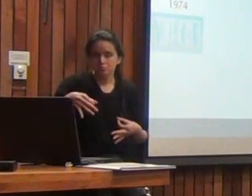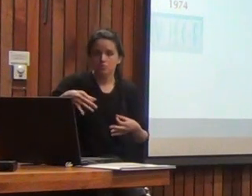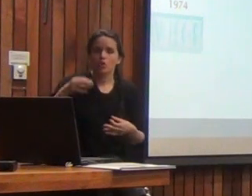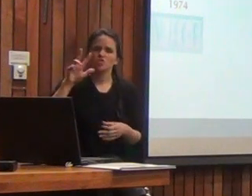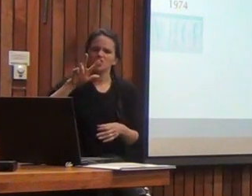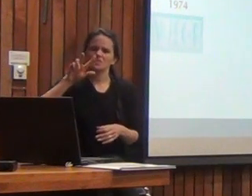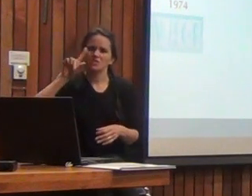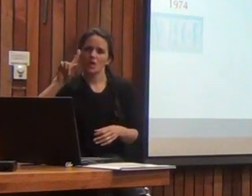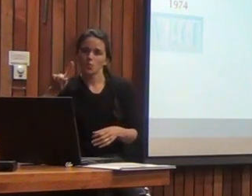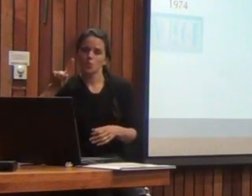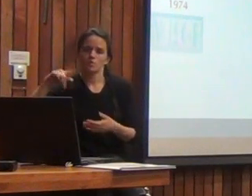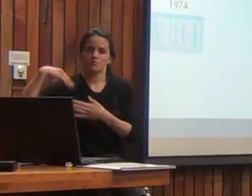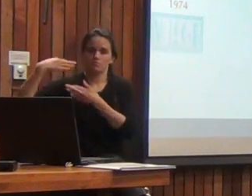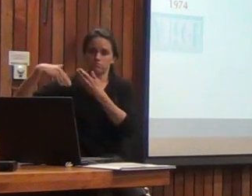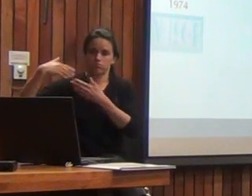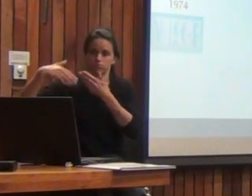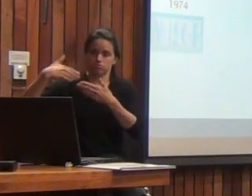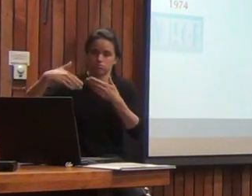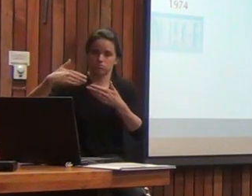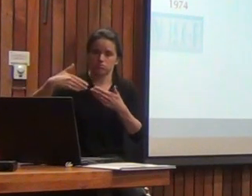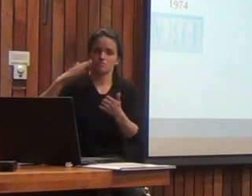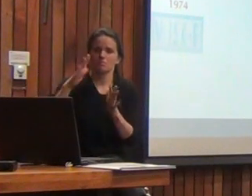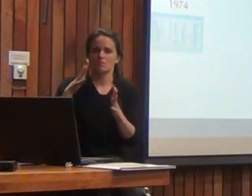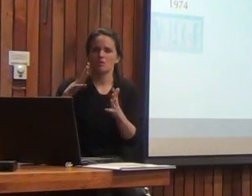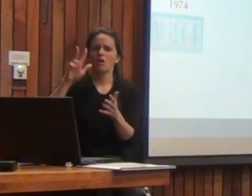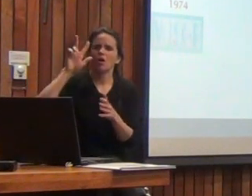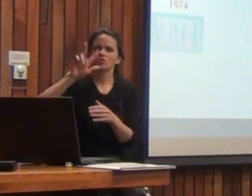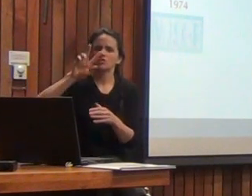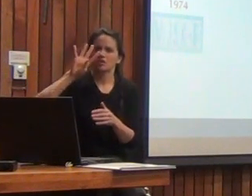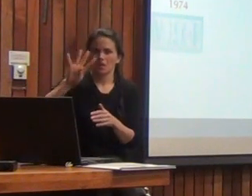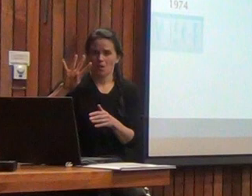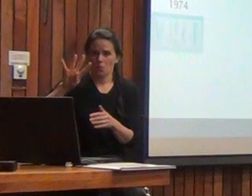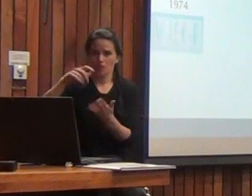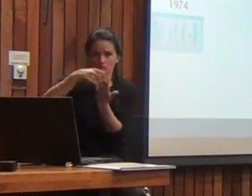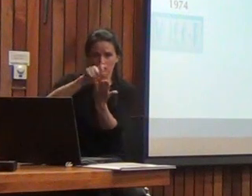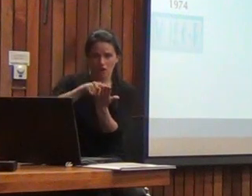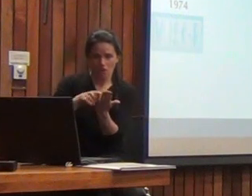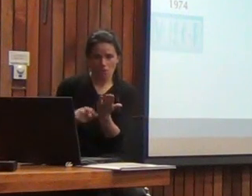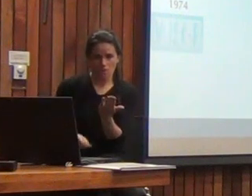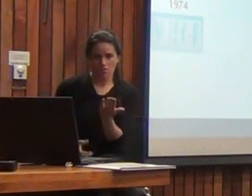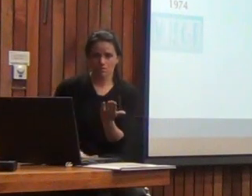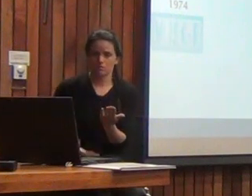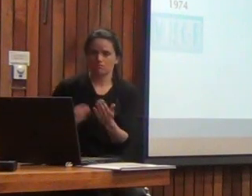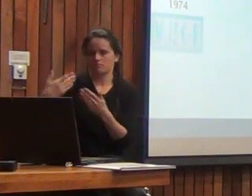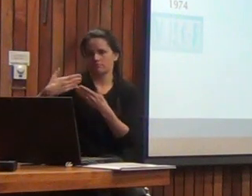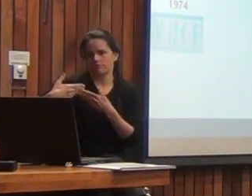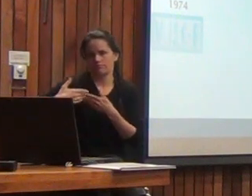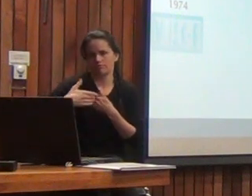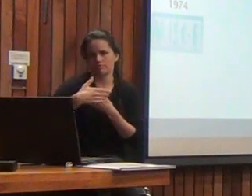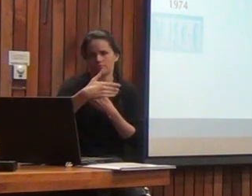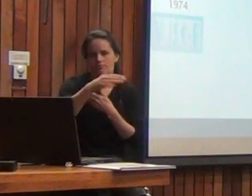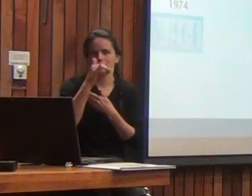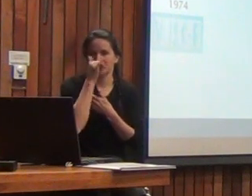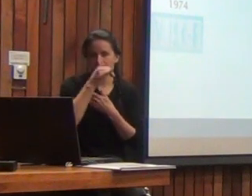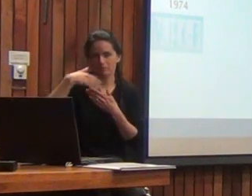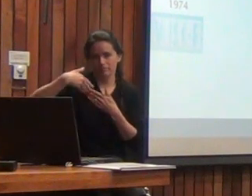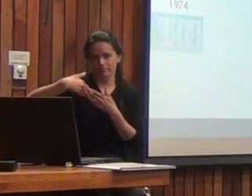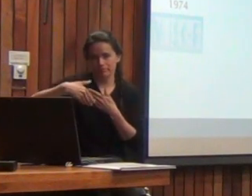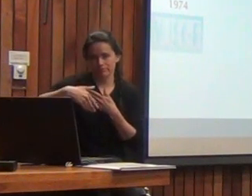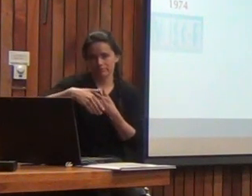adelante, aun cuando formalmente las primeras se hacían por ahí por el año 84. Tuvimos una larga espera para que,